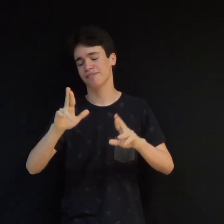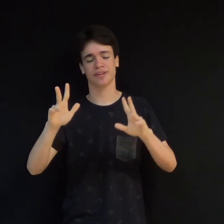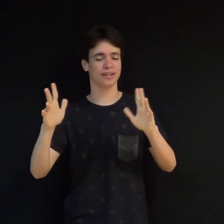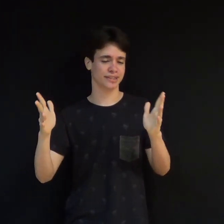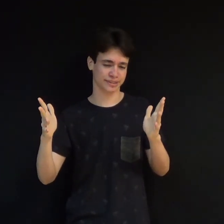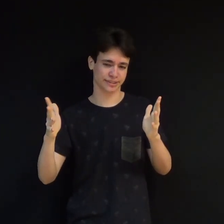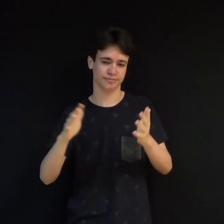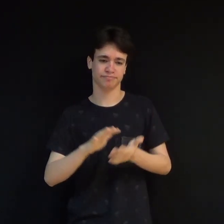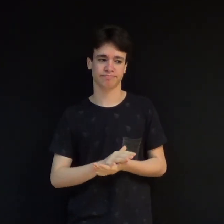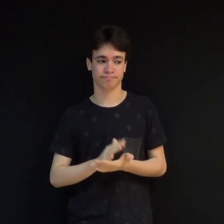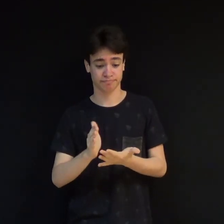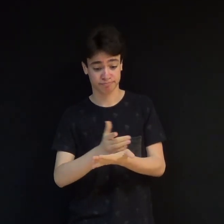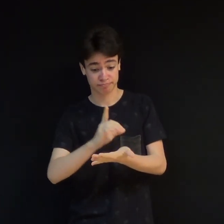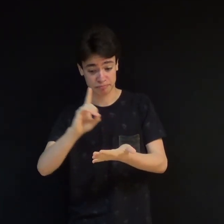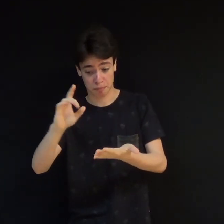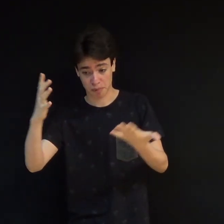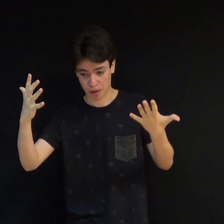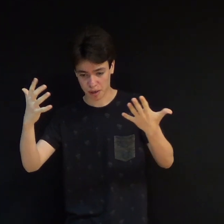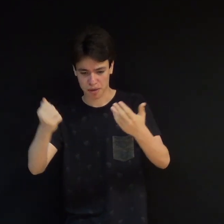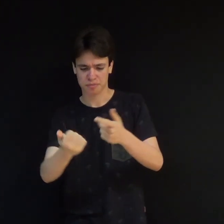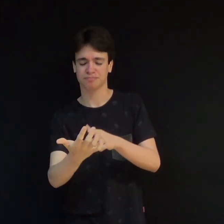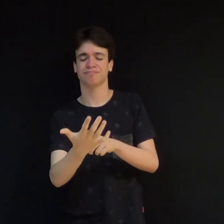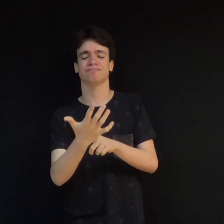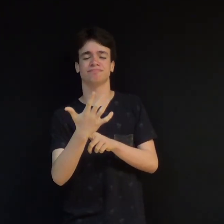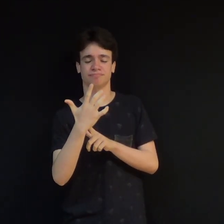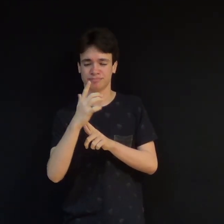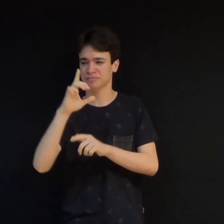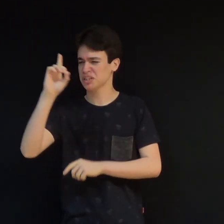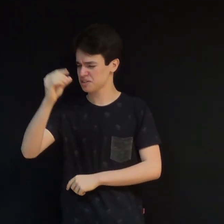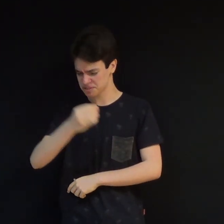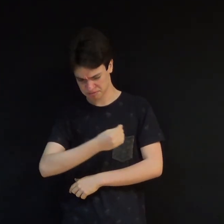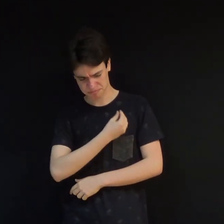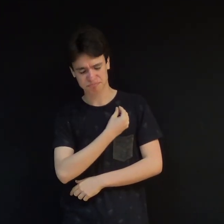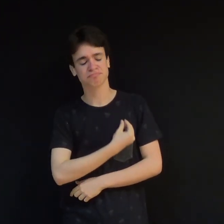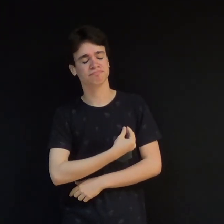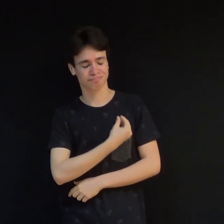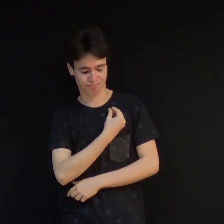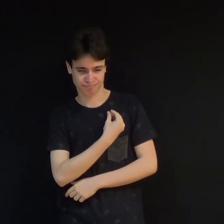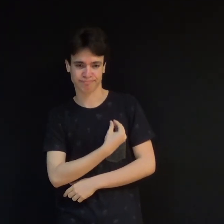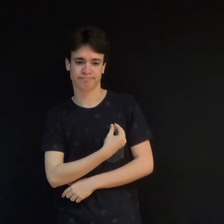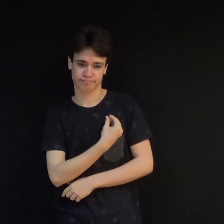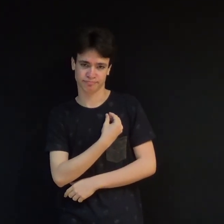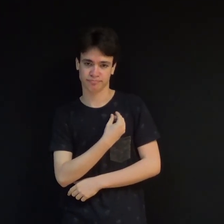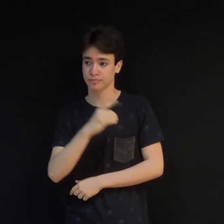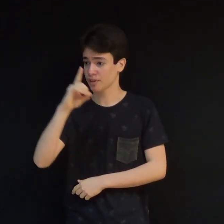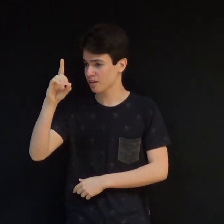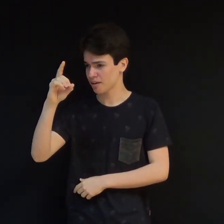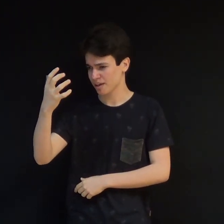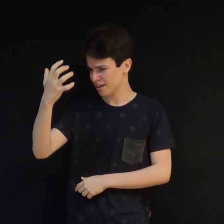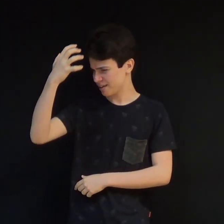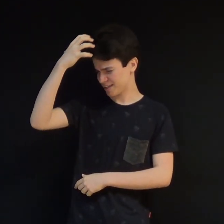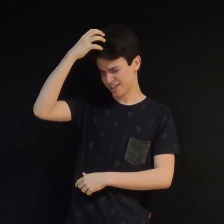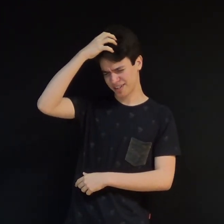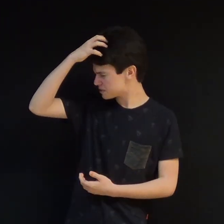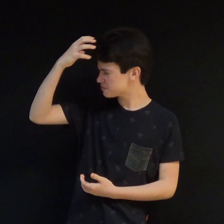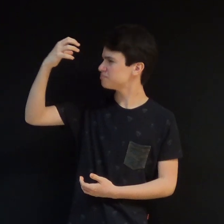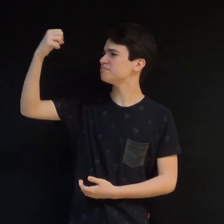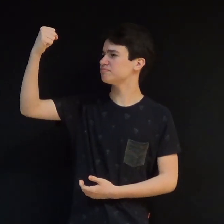A Bíblia nos mostra um Deus que é vivo e presente. Ele é o Rei dos Reis e Senhor dos Senhores. E mesmo com